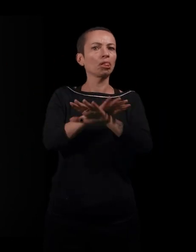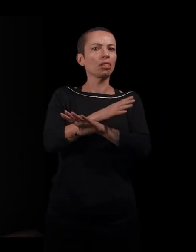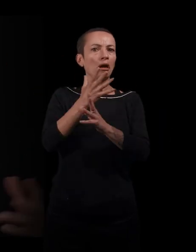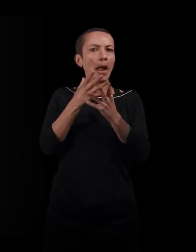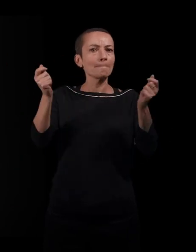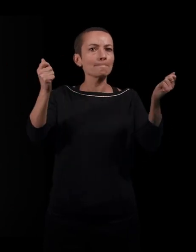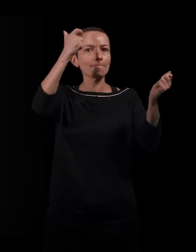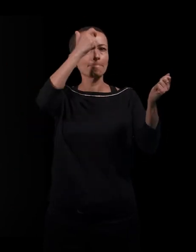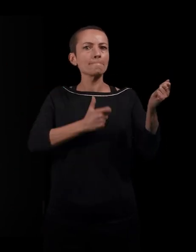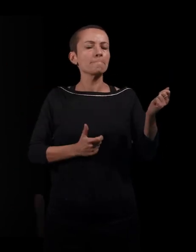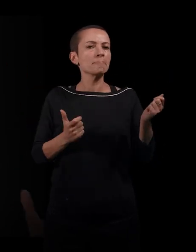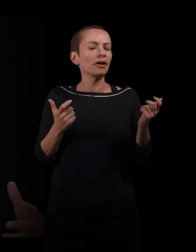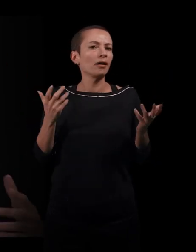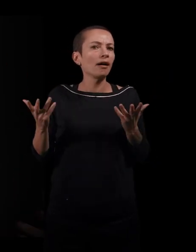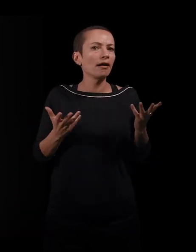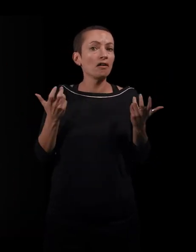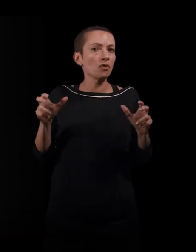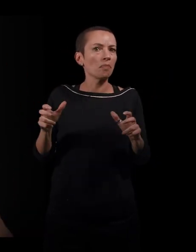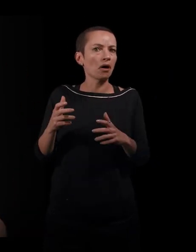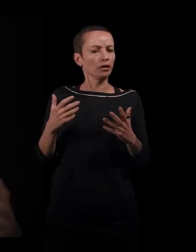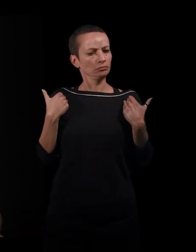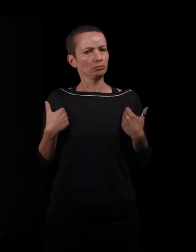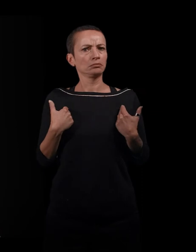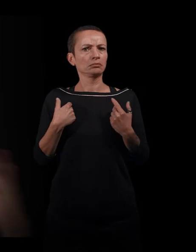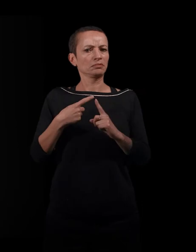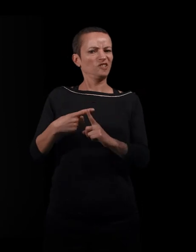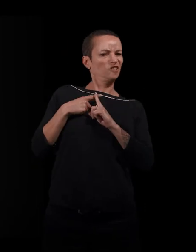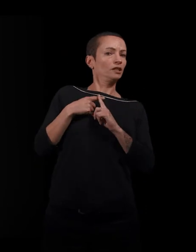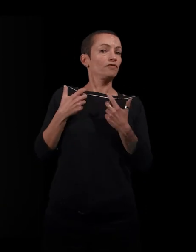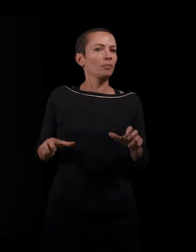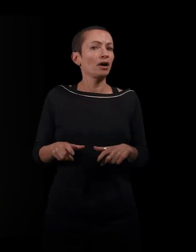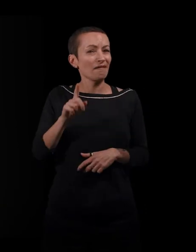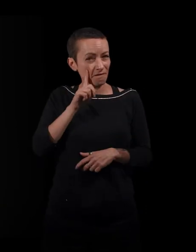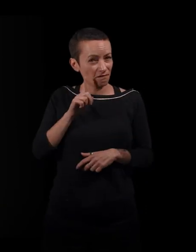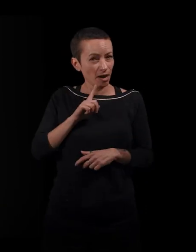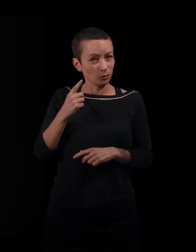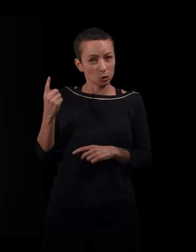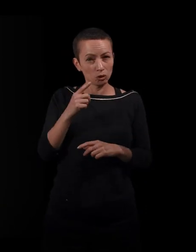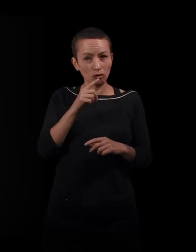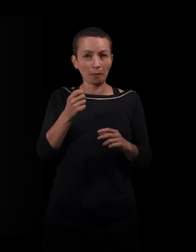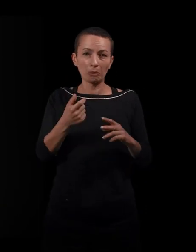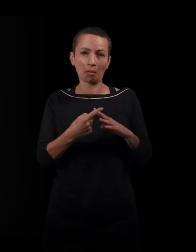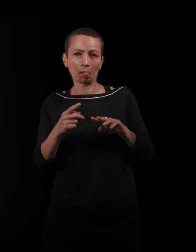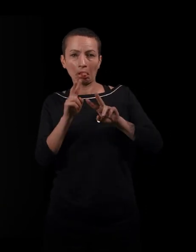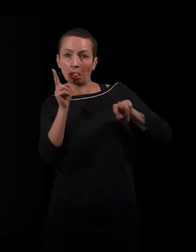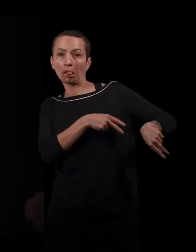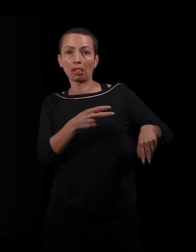pas qu'on la stigmatise. C'est une femme qui a sans cesse été reléguée. Mais quand elle est née à